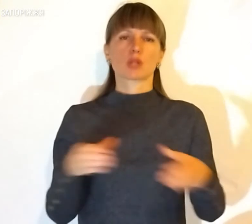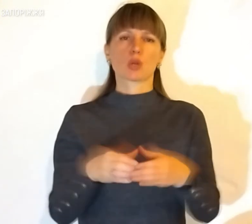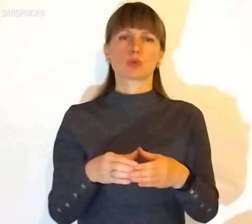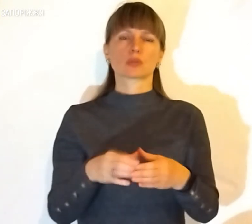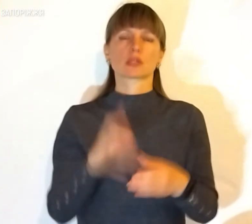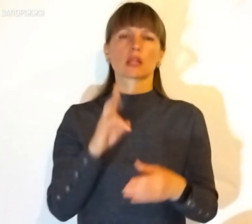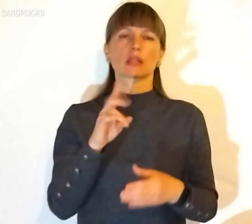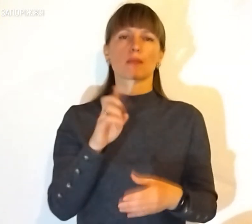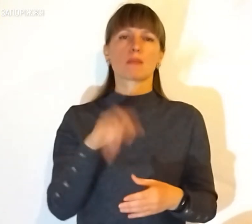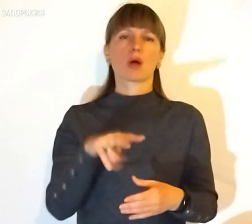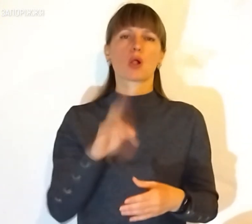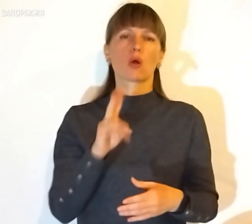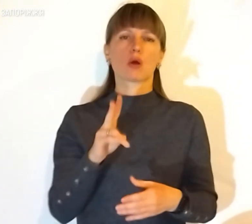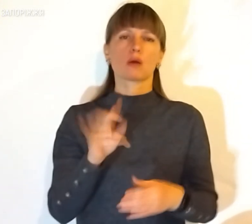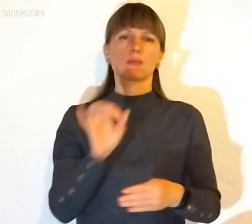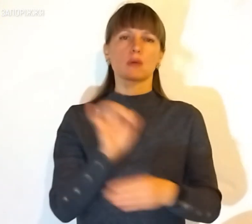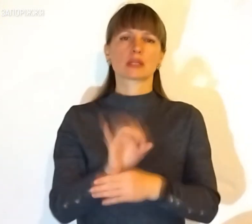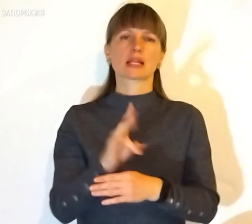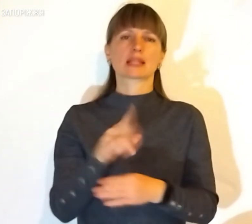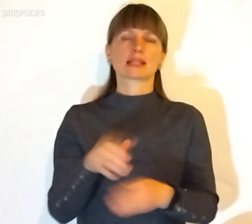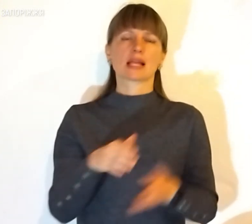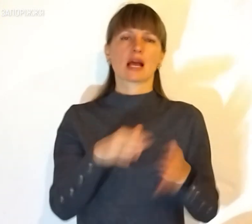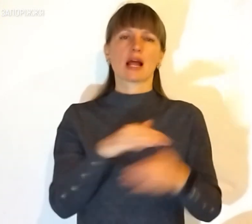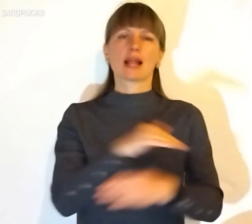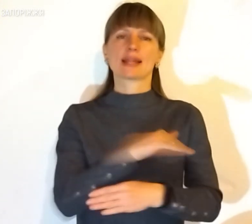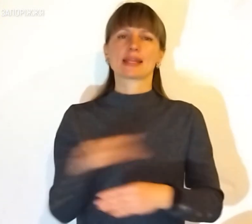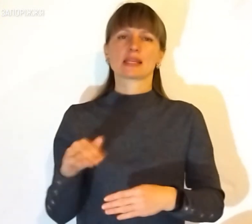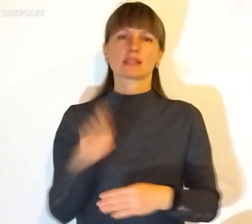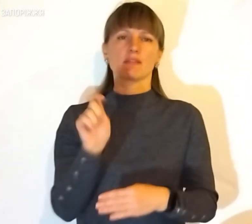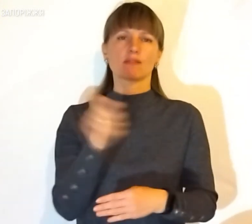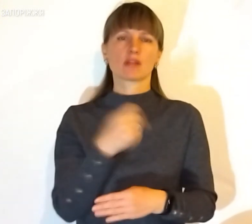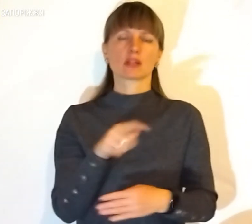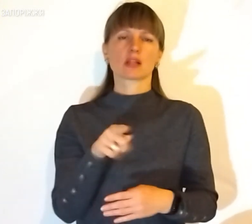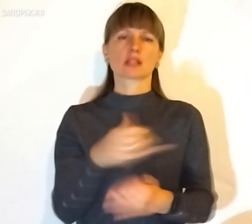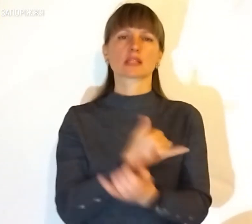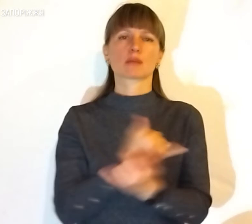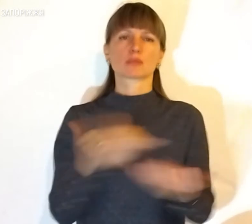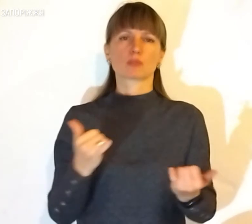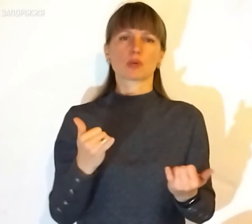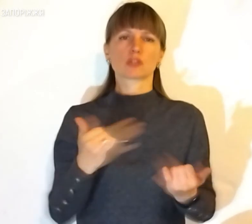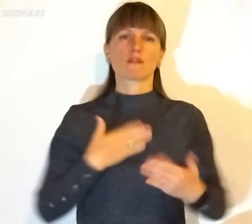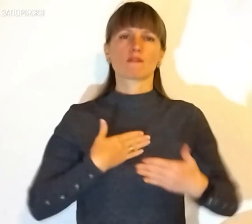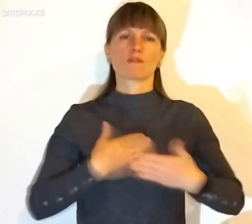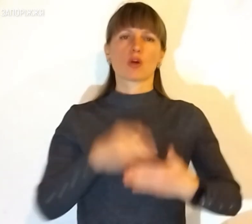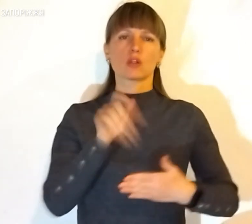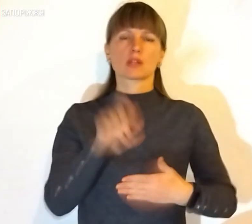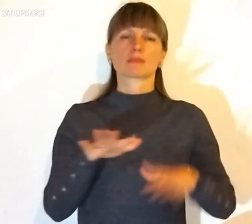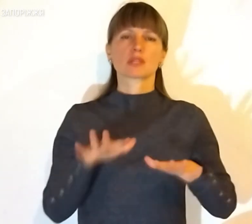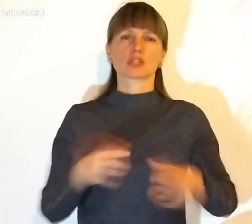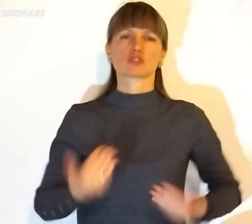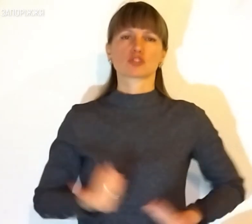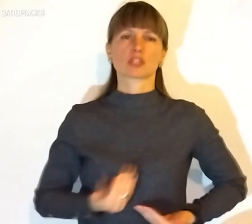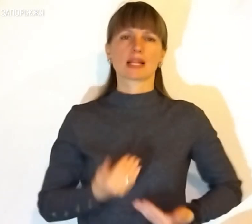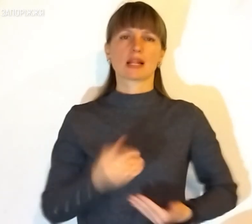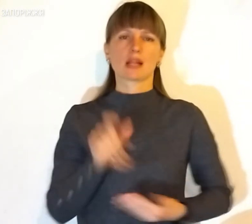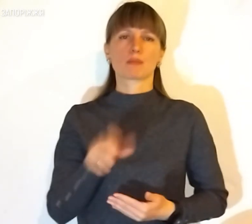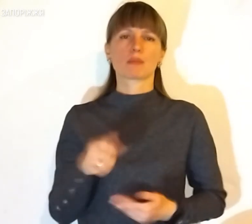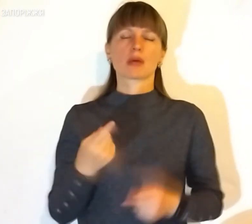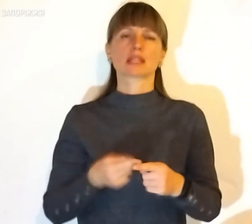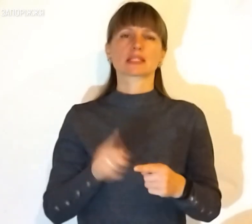на блокпостах або на лінії фронту, вона забезпечена волонтерами та місцевими життям. Це